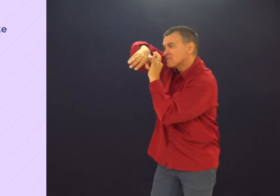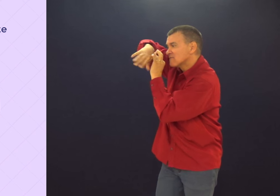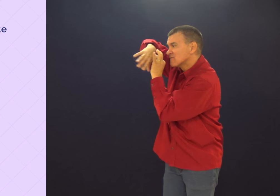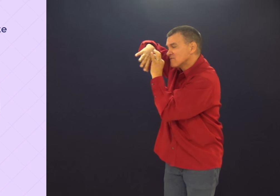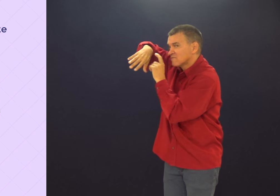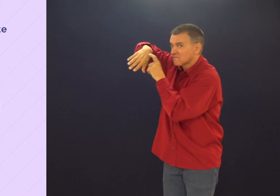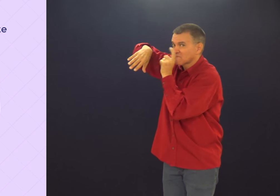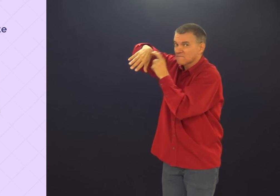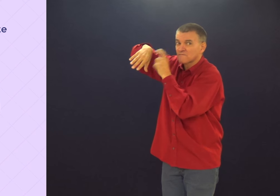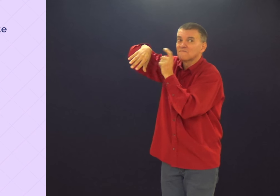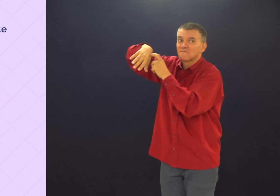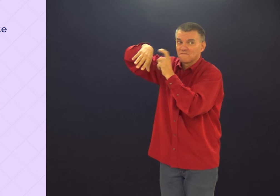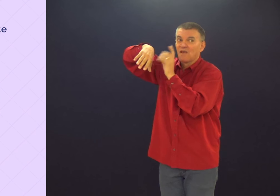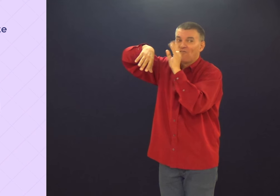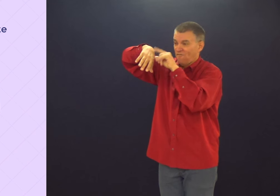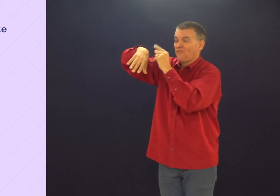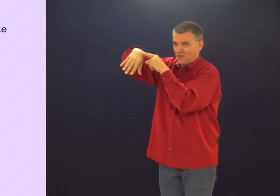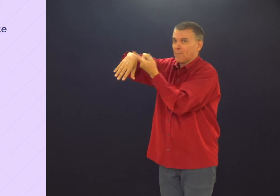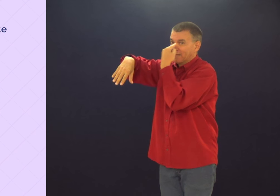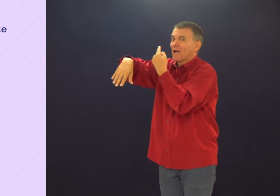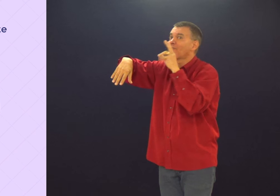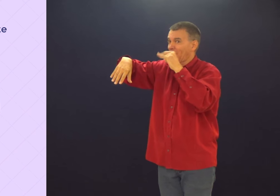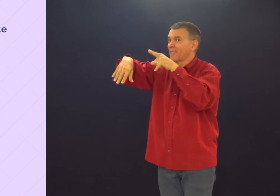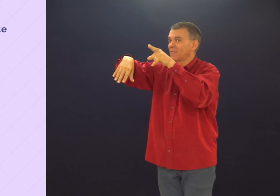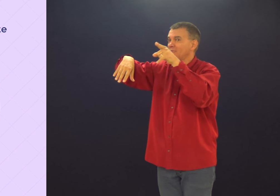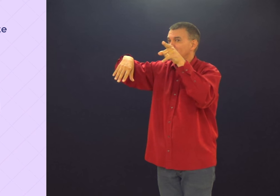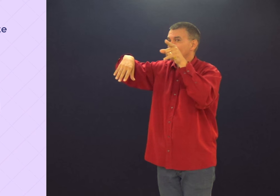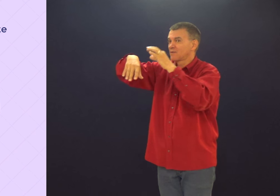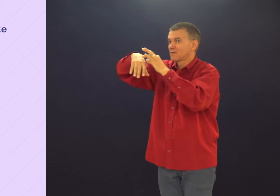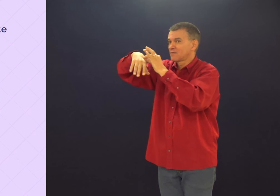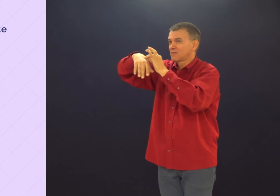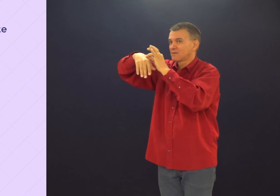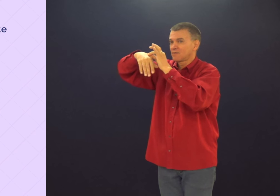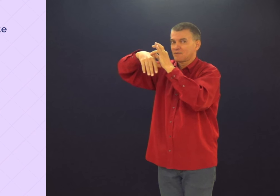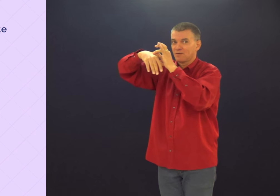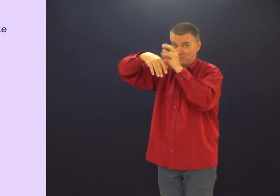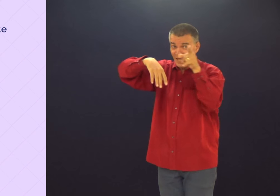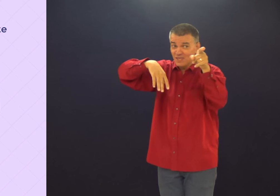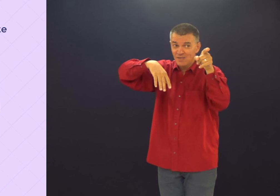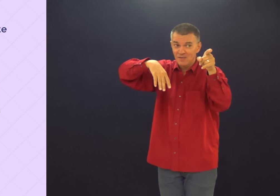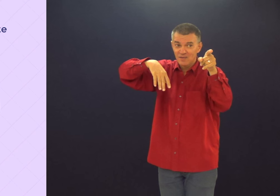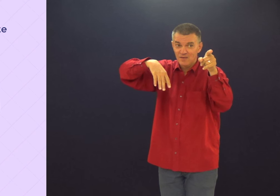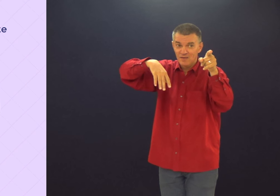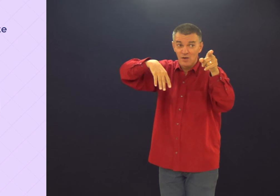Olha para a sua carne. Não é o que você gostaria de sentir. O que você sente mesmo? Presta atenção.